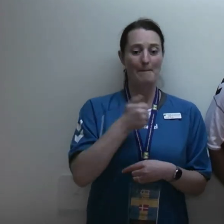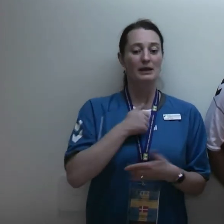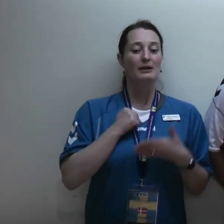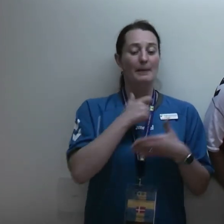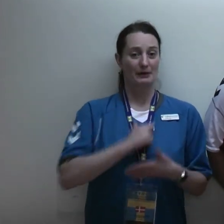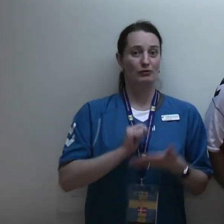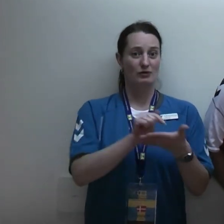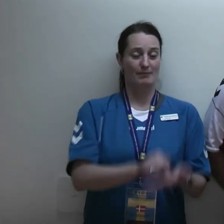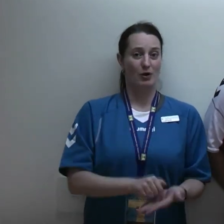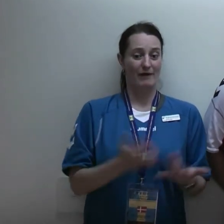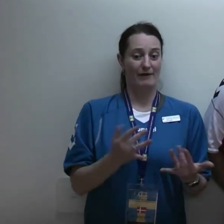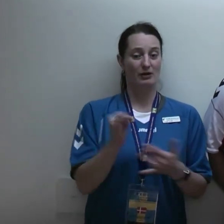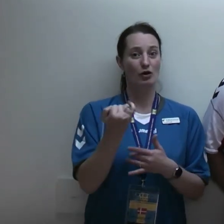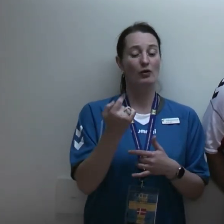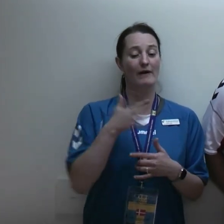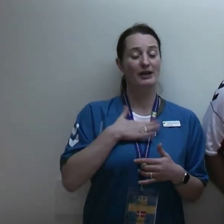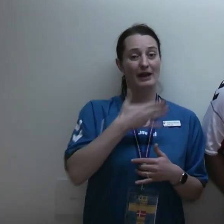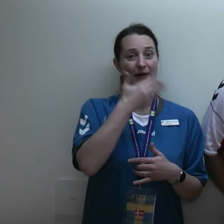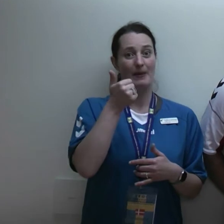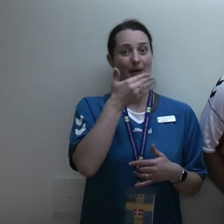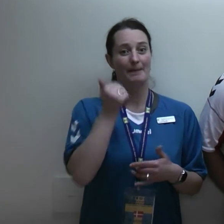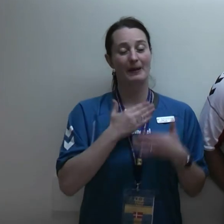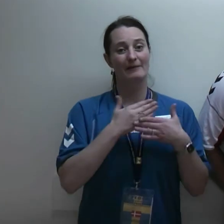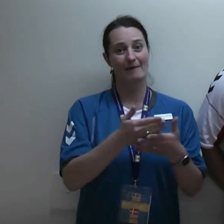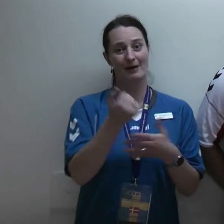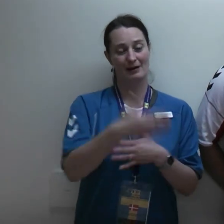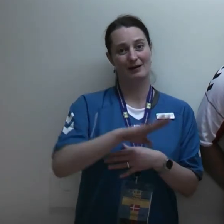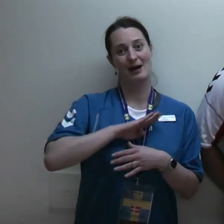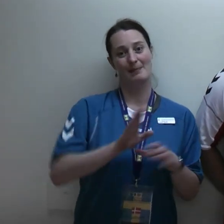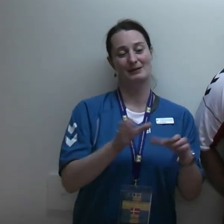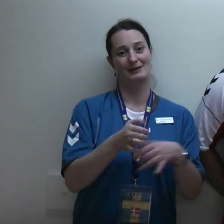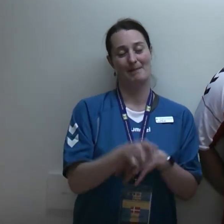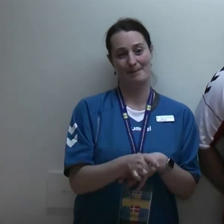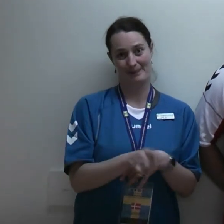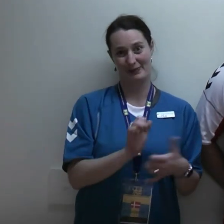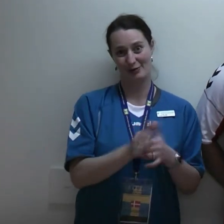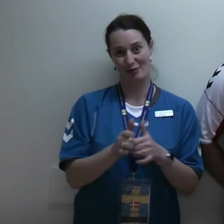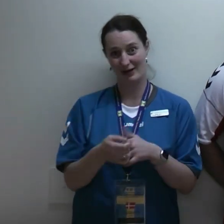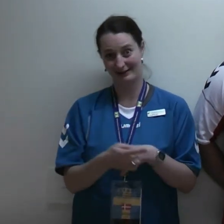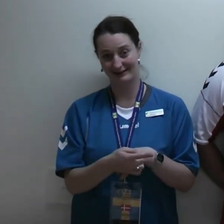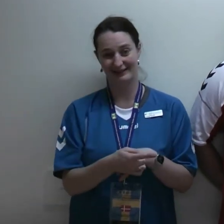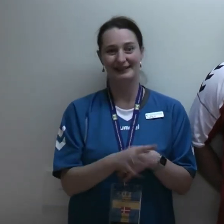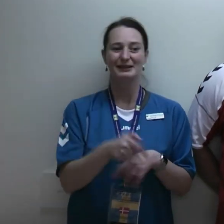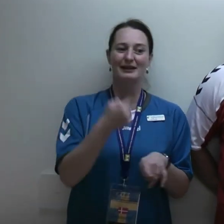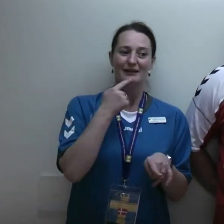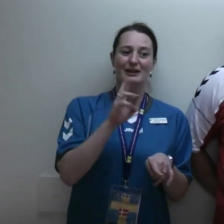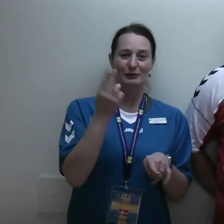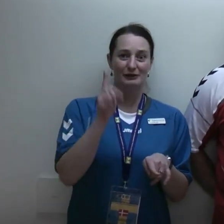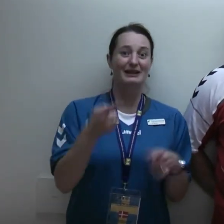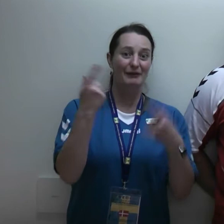blive bedre og bedre fra mesterskab til mesterskab. Og det vil så sige, at så skal der altså vindes to guldmedaljer i